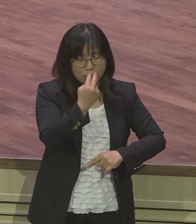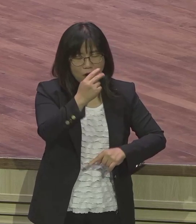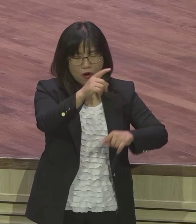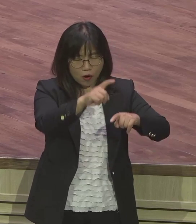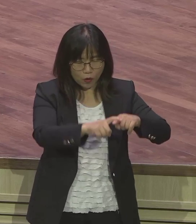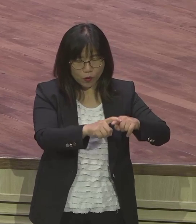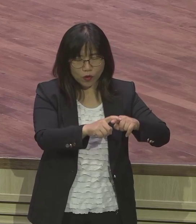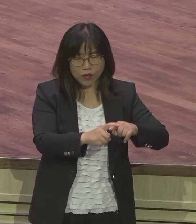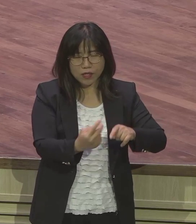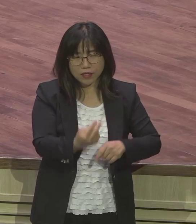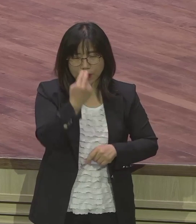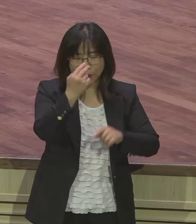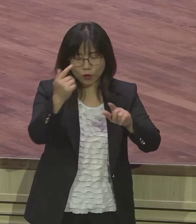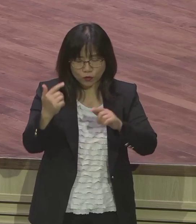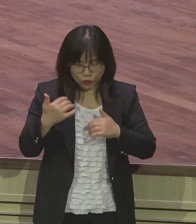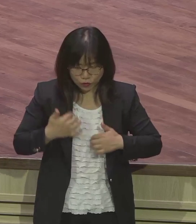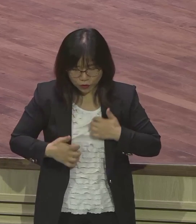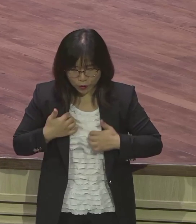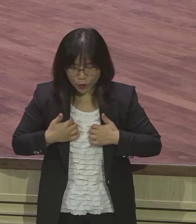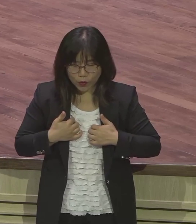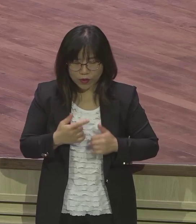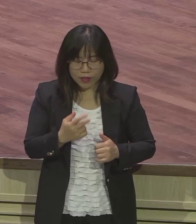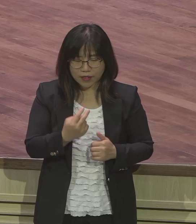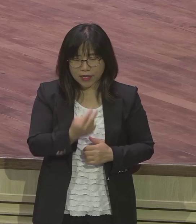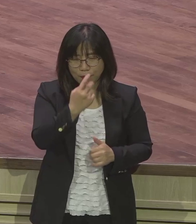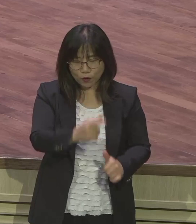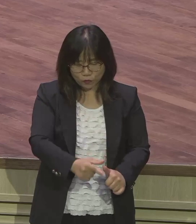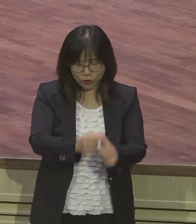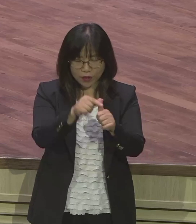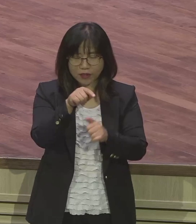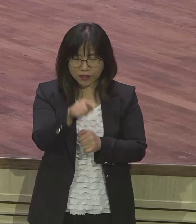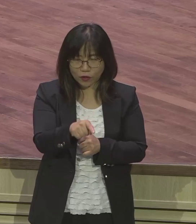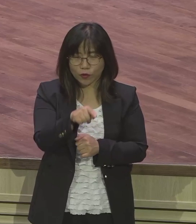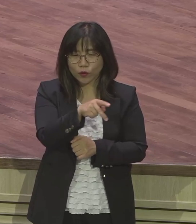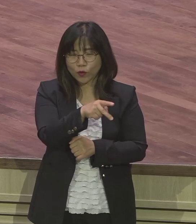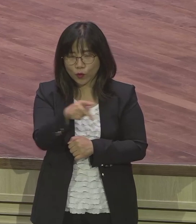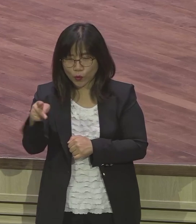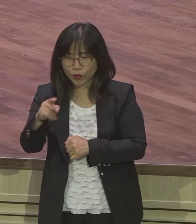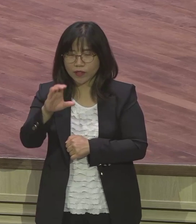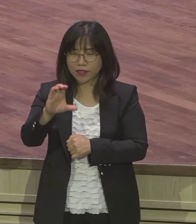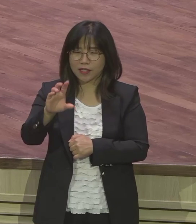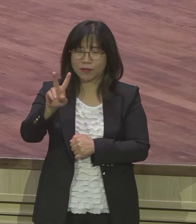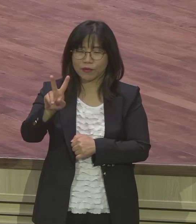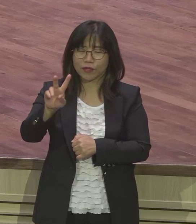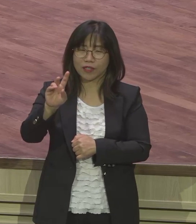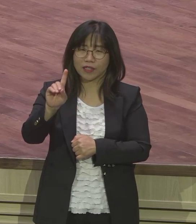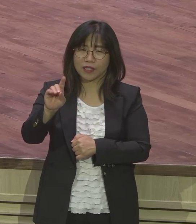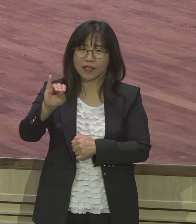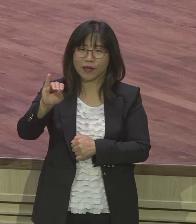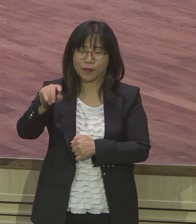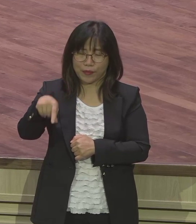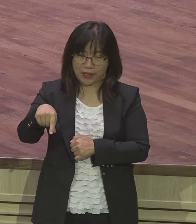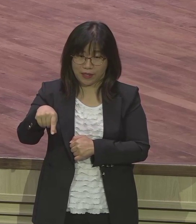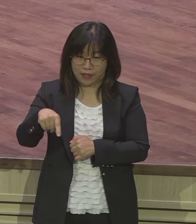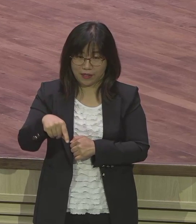누리고 생명 살리는 거예요 12대 IP 다 들어갔어요 더 쉽게 말할 게